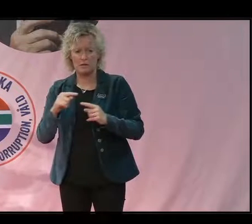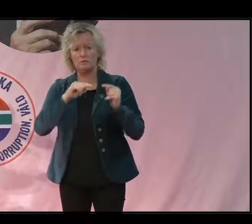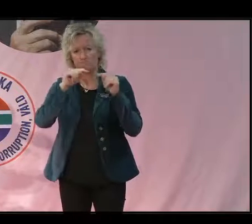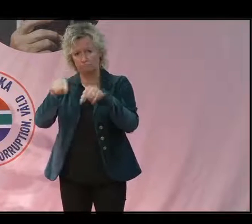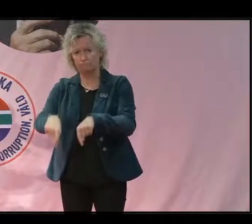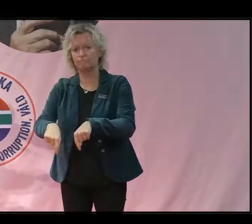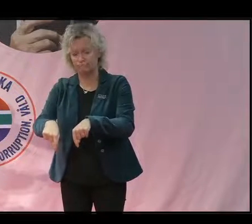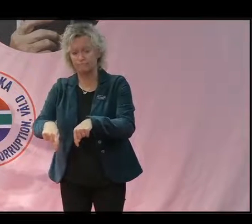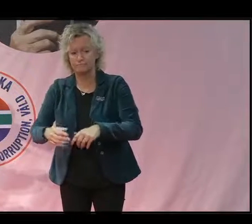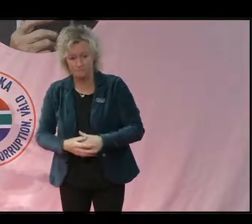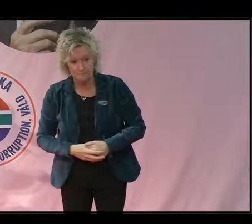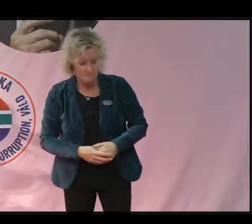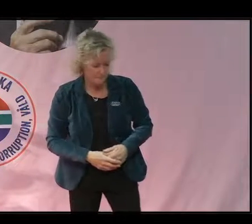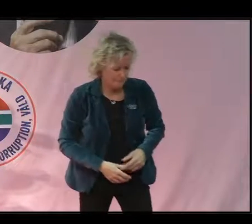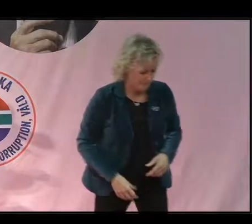med de här områden.